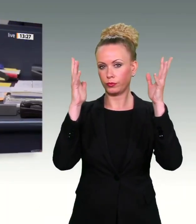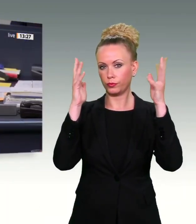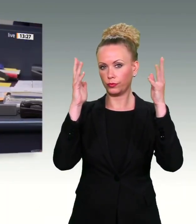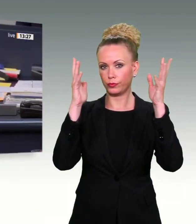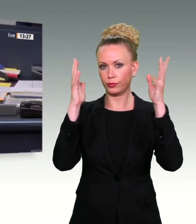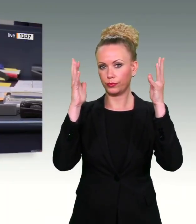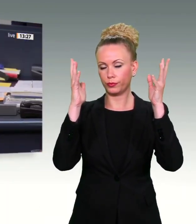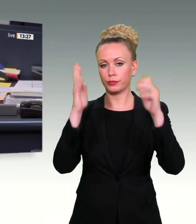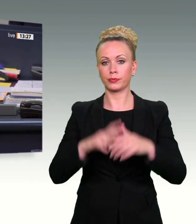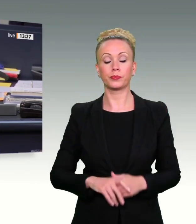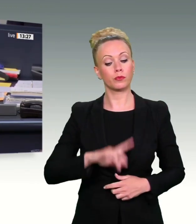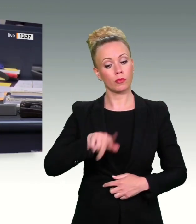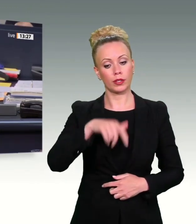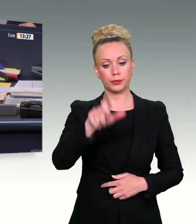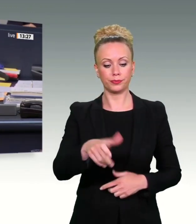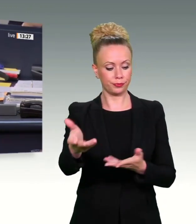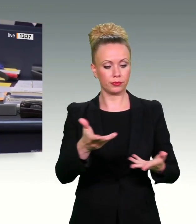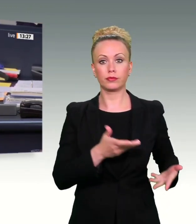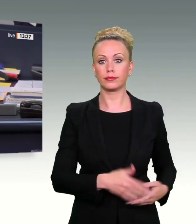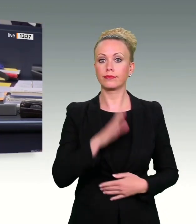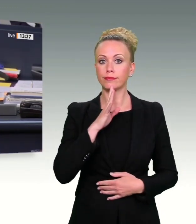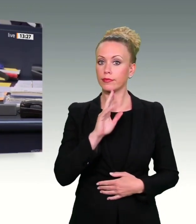Alexander Trum ist der nächste Redner für die CDU-CSU.